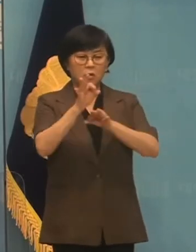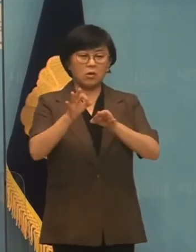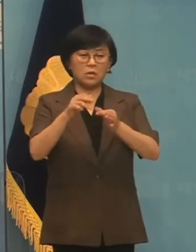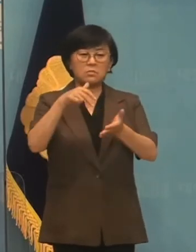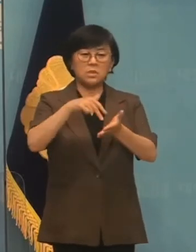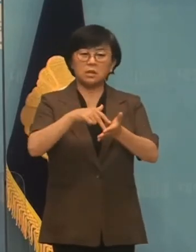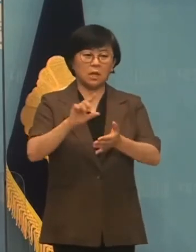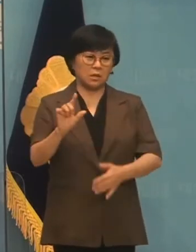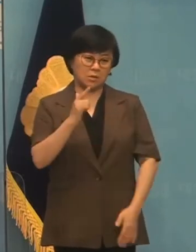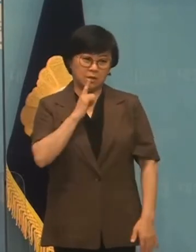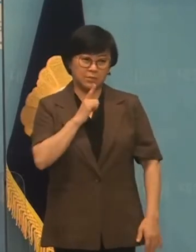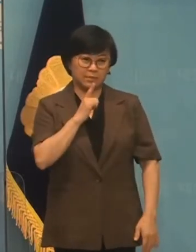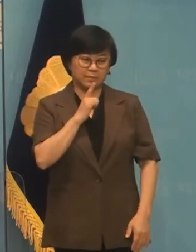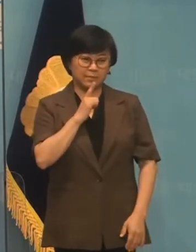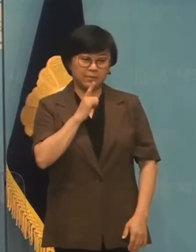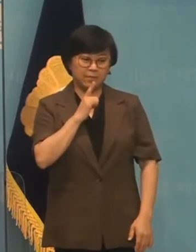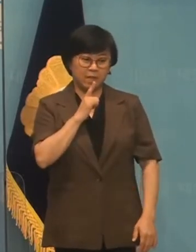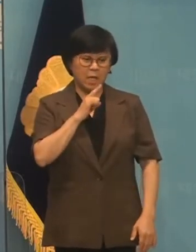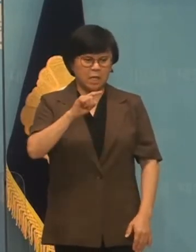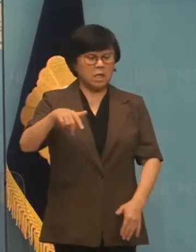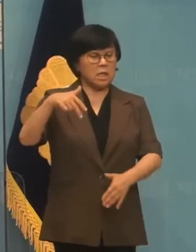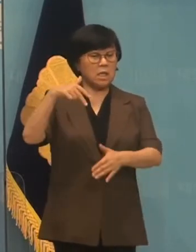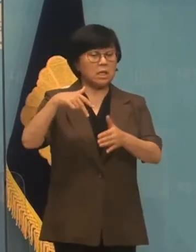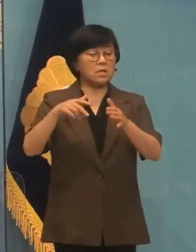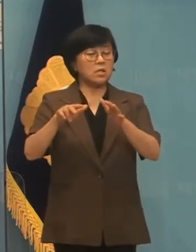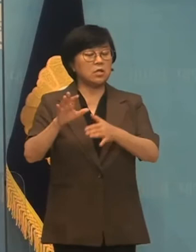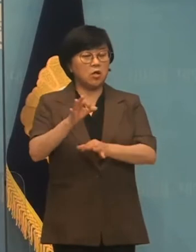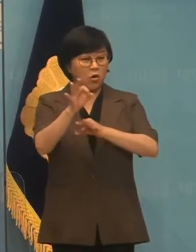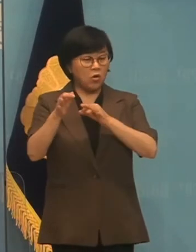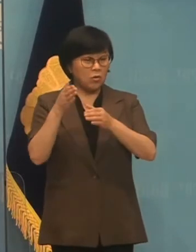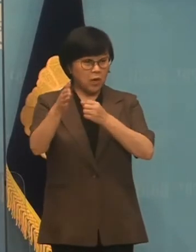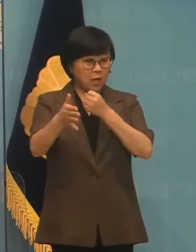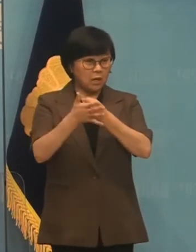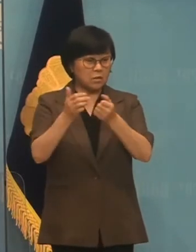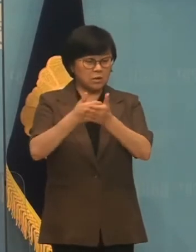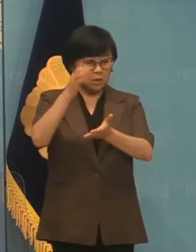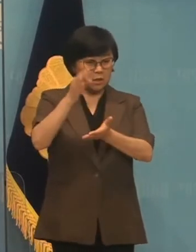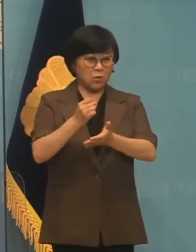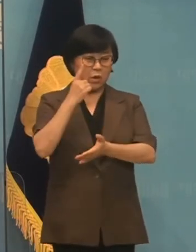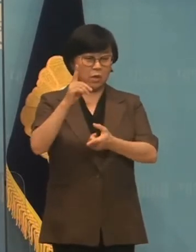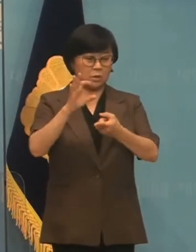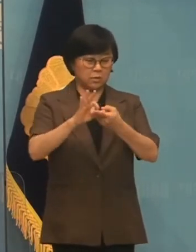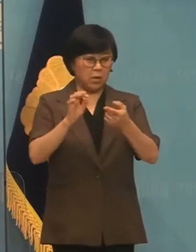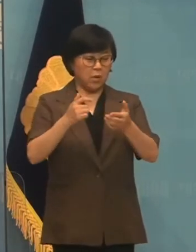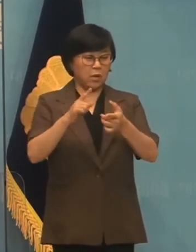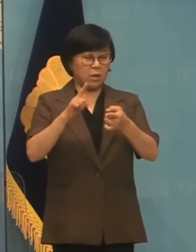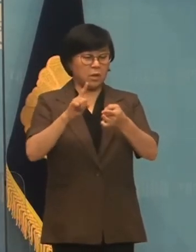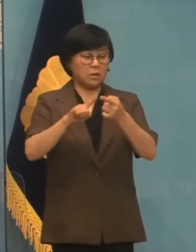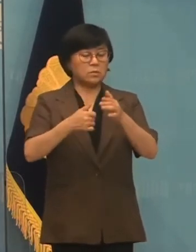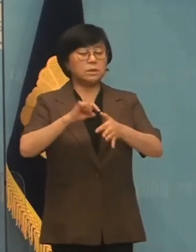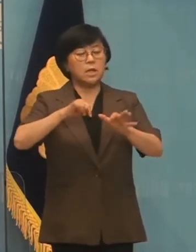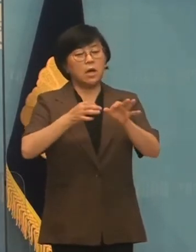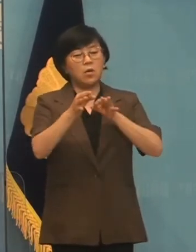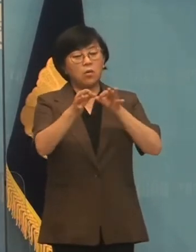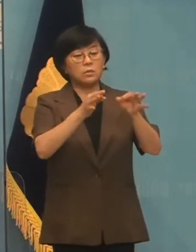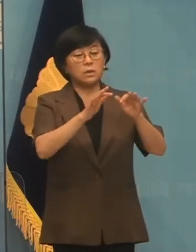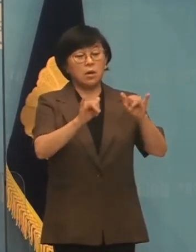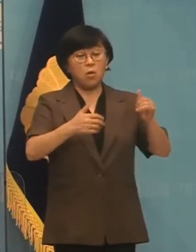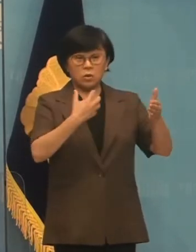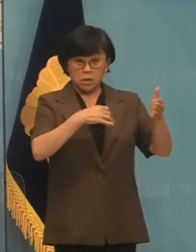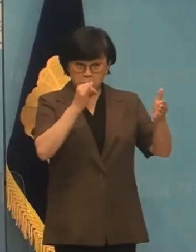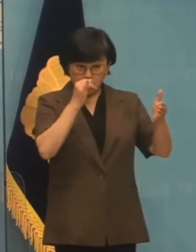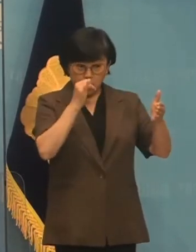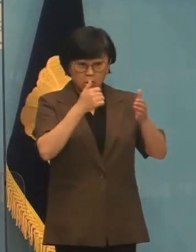아닙니다. 전경면이나 경총이 최저임금 인상으로 영세자영업자가 그렇게 걱정된다면